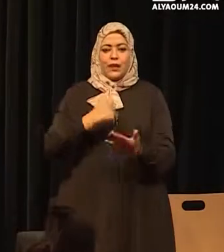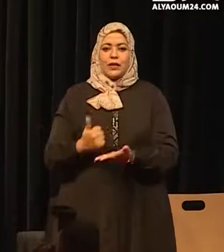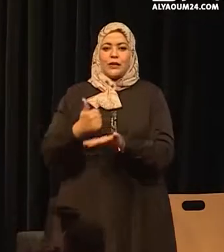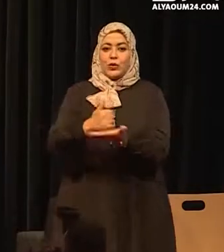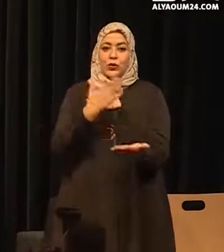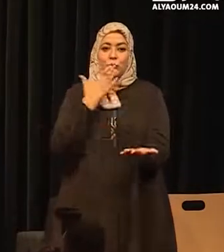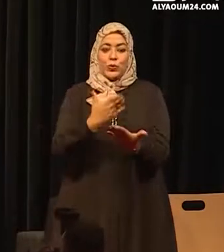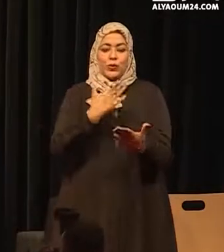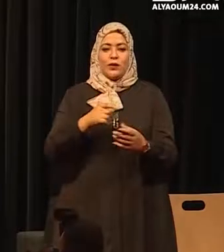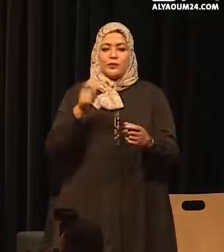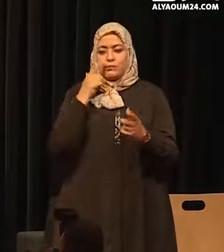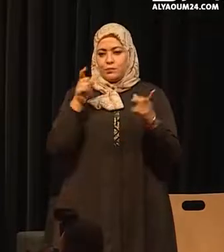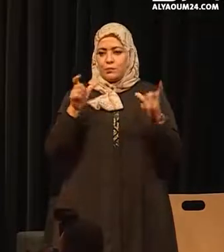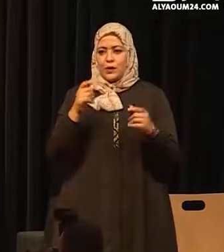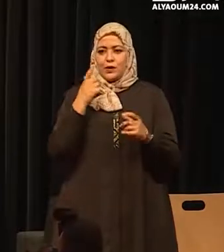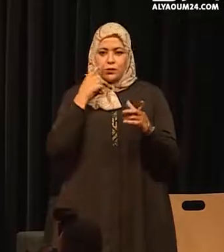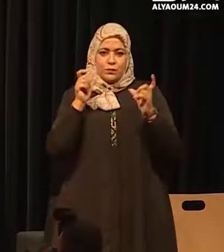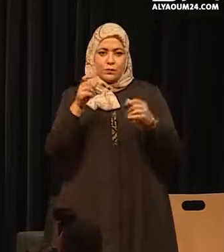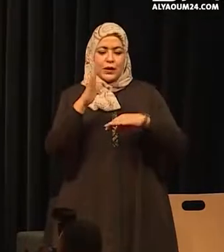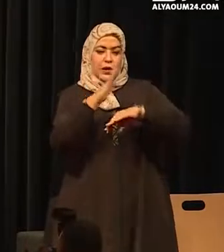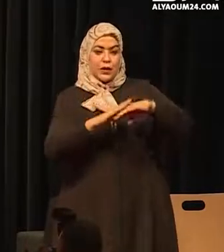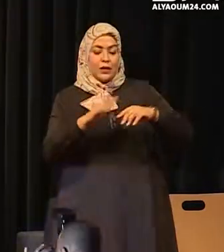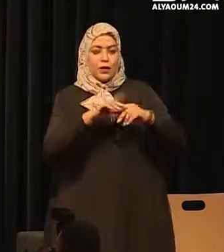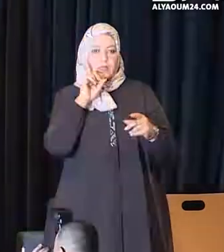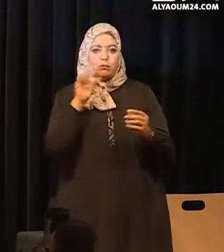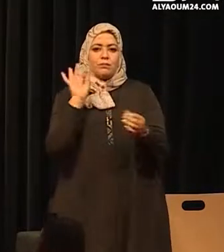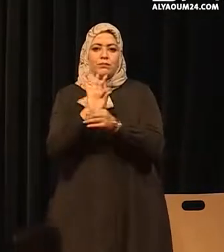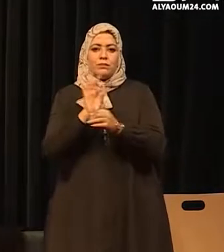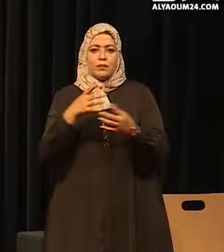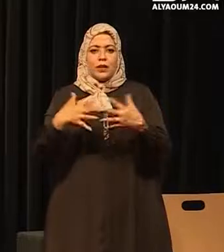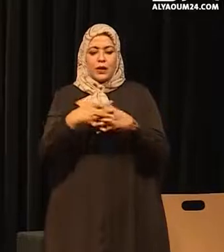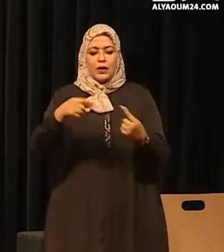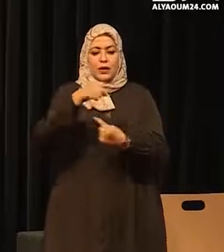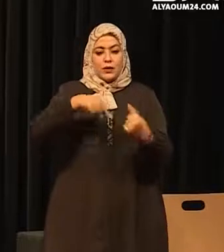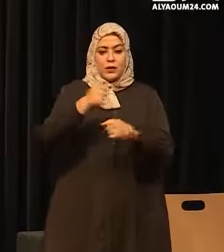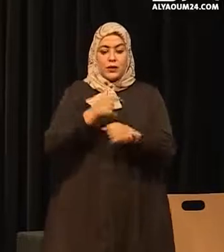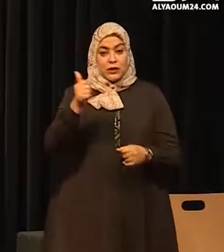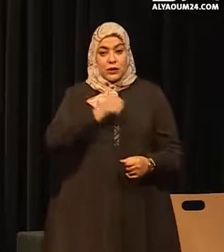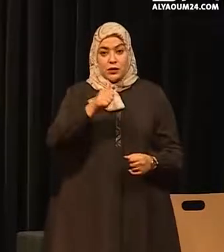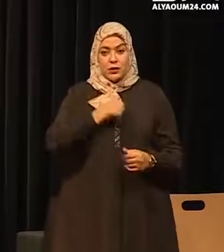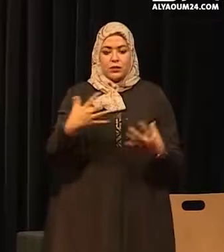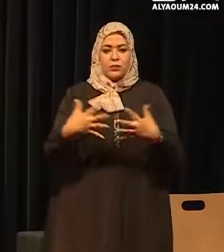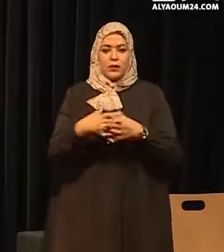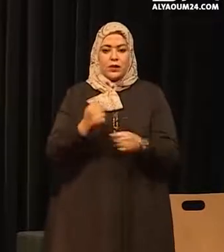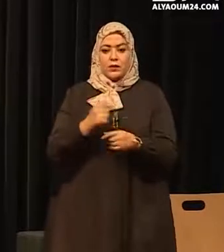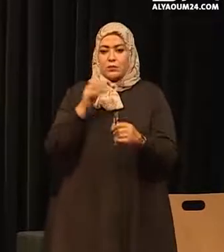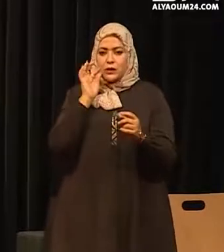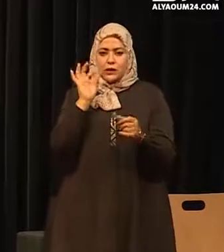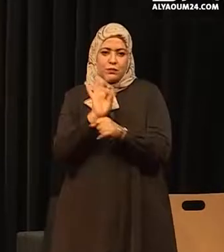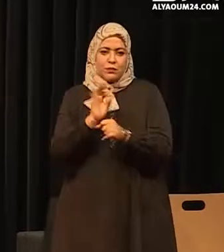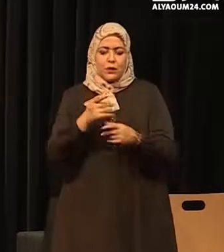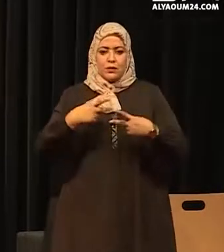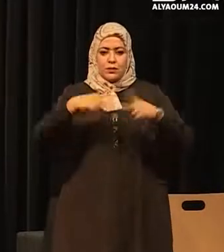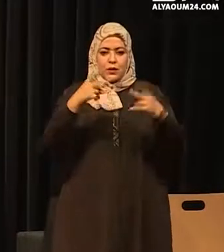بالشفر إلى اللجنة الوطنية لمراقبة حماية المعطيات ذات الطابع الشخصي على إعداد هذه